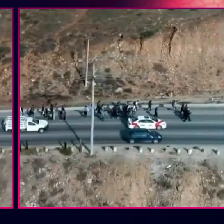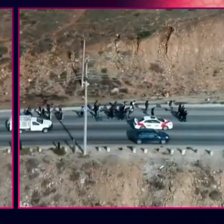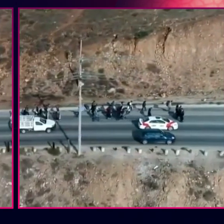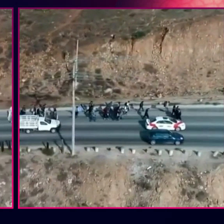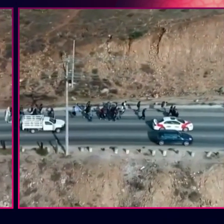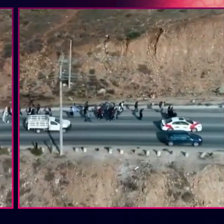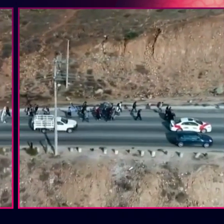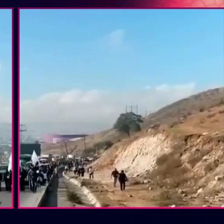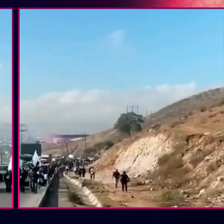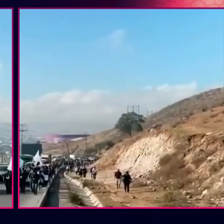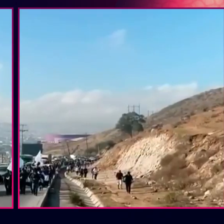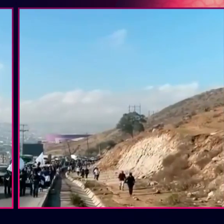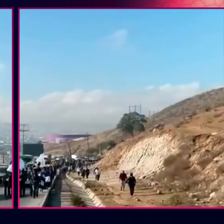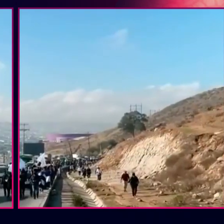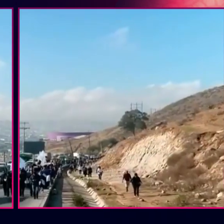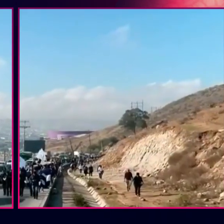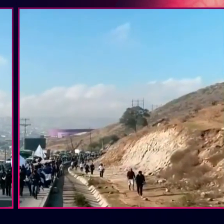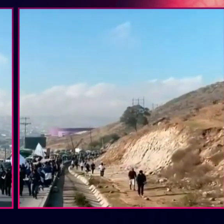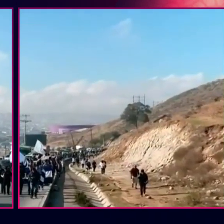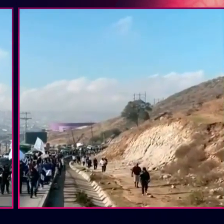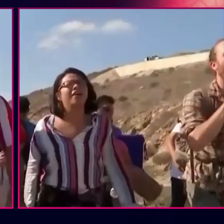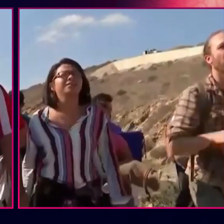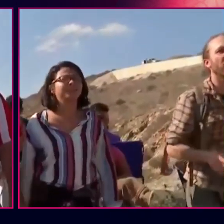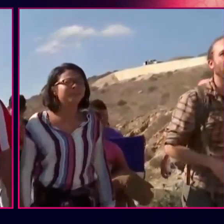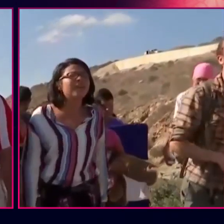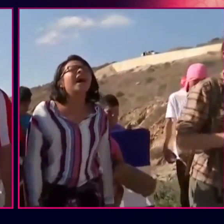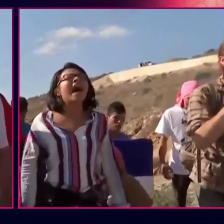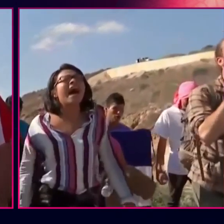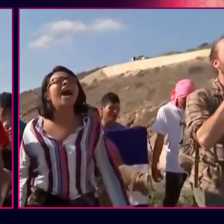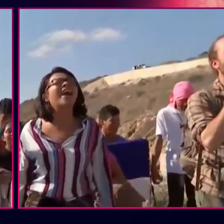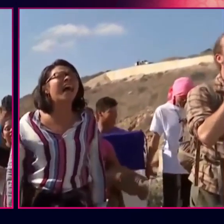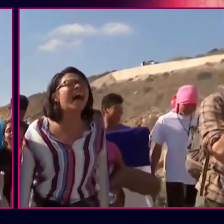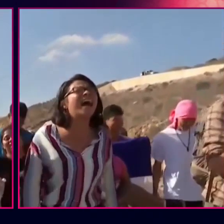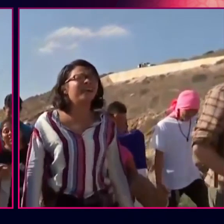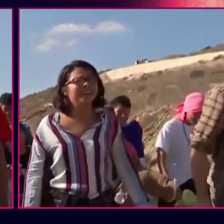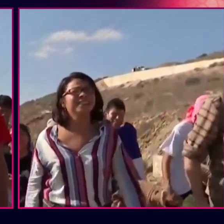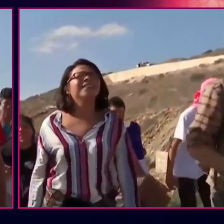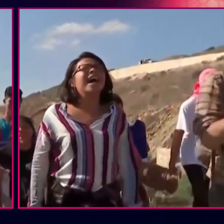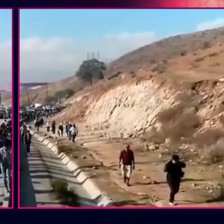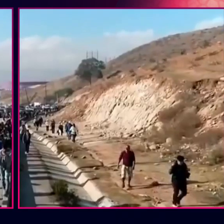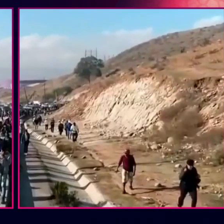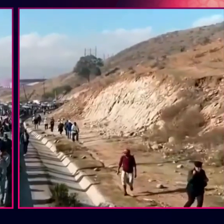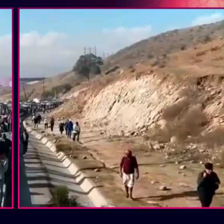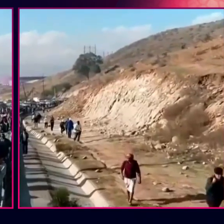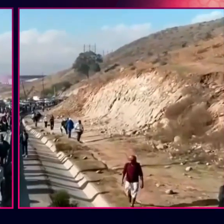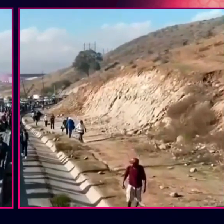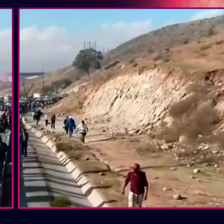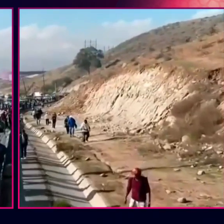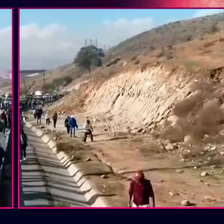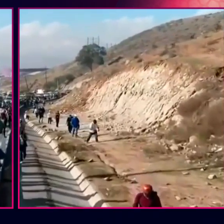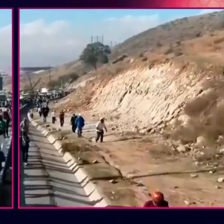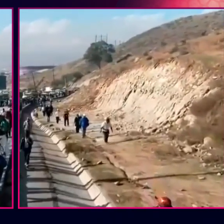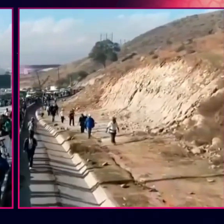bizitxa eta nautura euren oberako privatizatzen dute eta herriak miseriara bizira upen ere